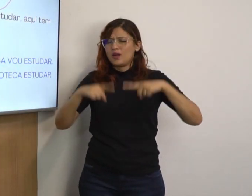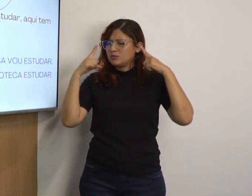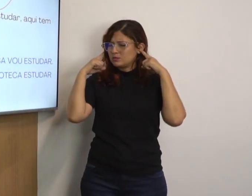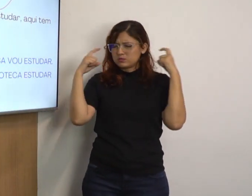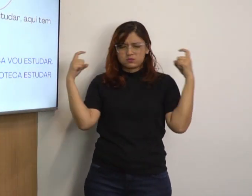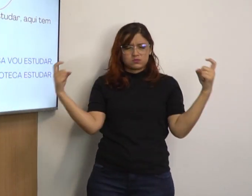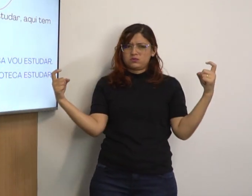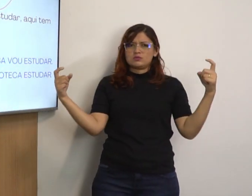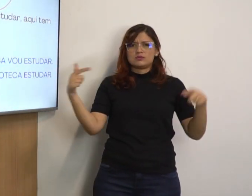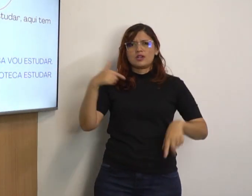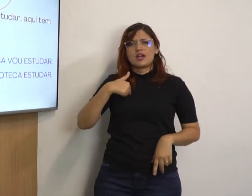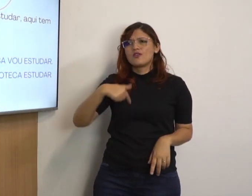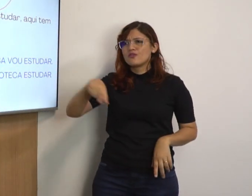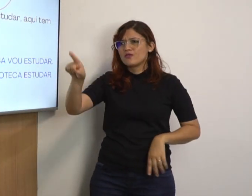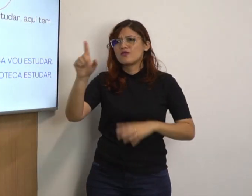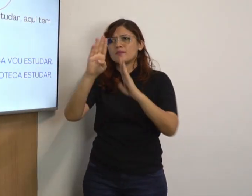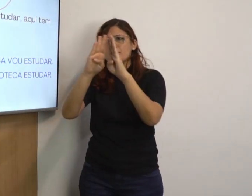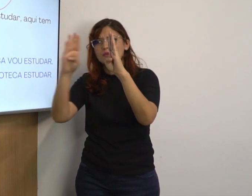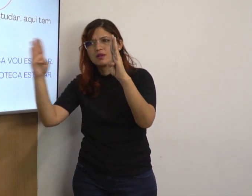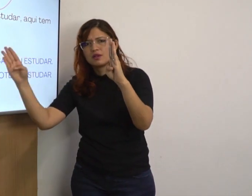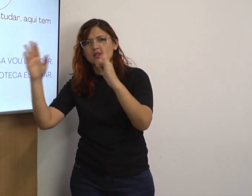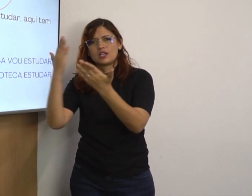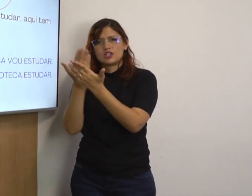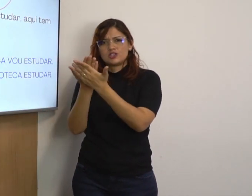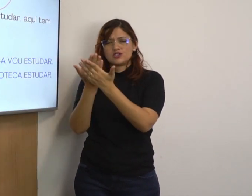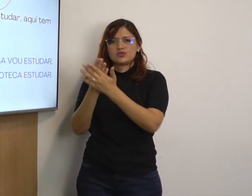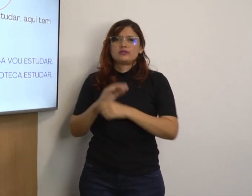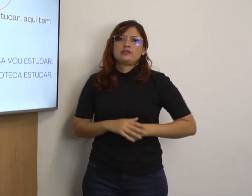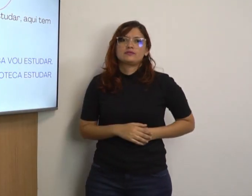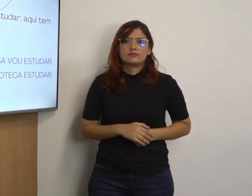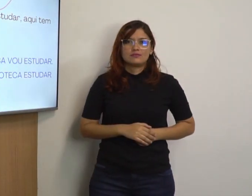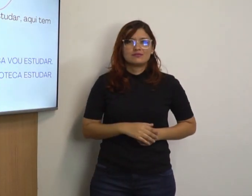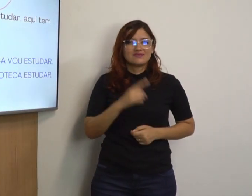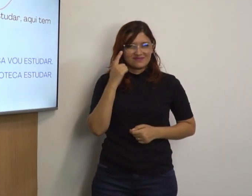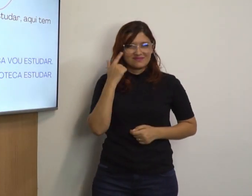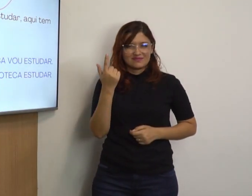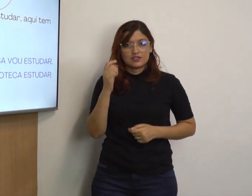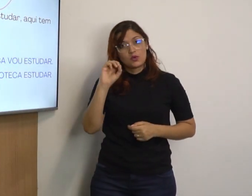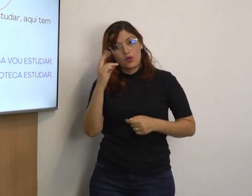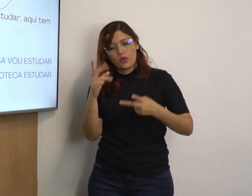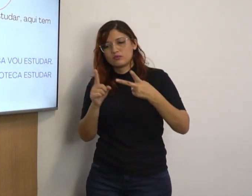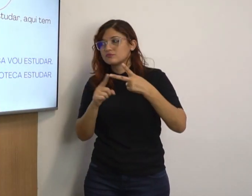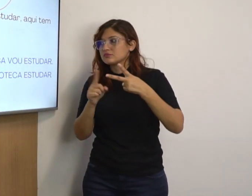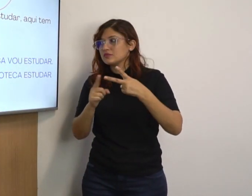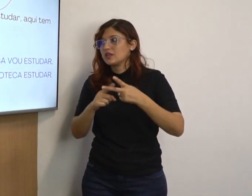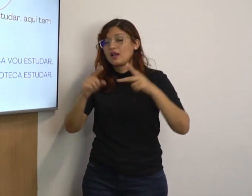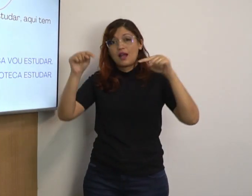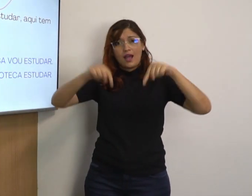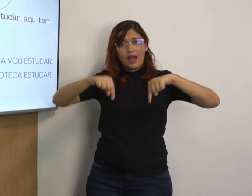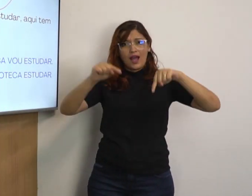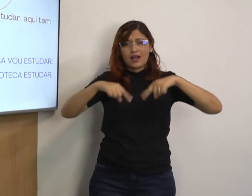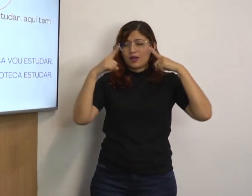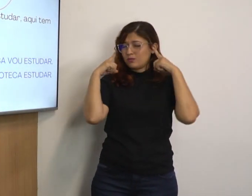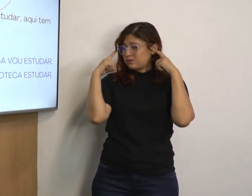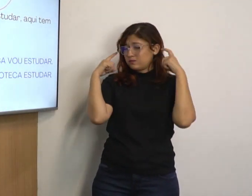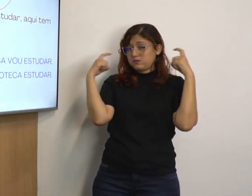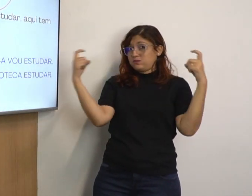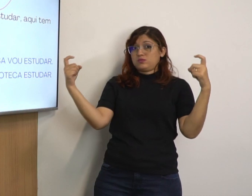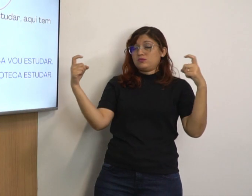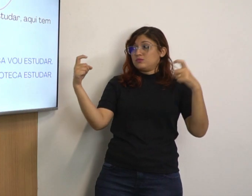Então, esse é o primeiro. Aqui, barulho muito. Biblioteca. Vou estudar. Viu? Ou a